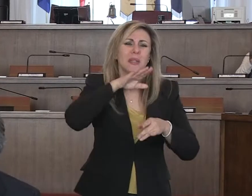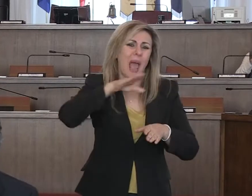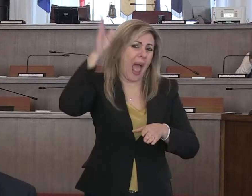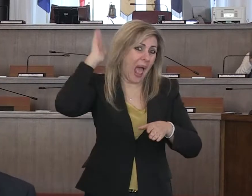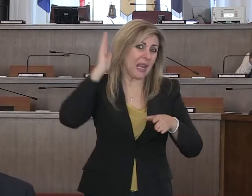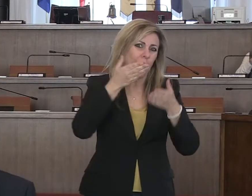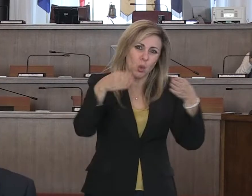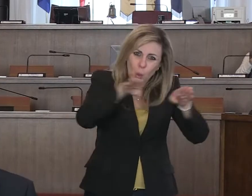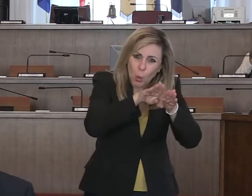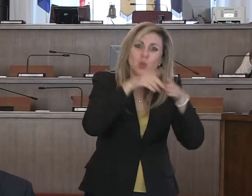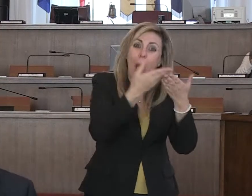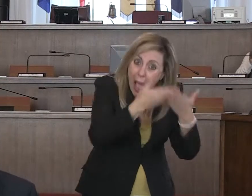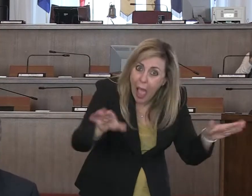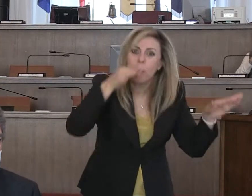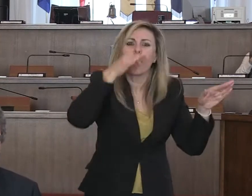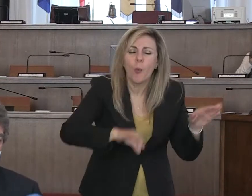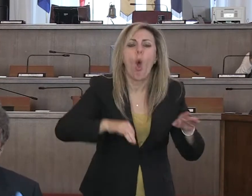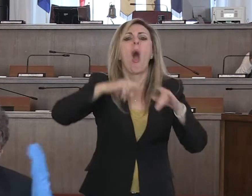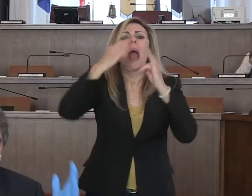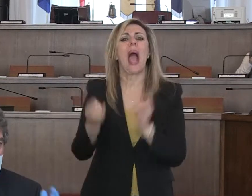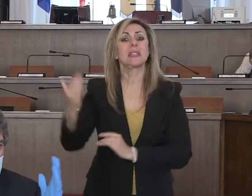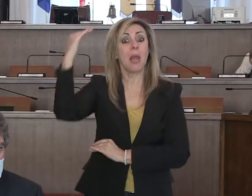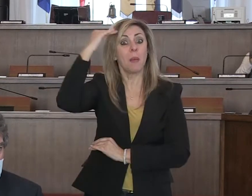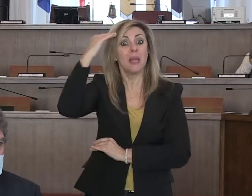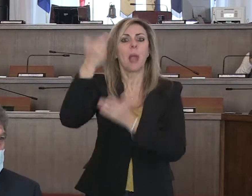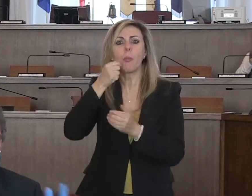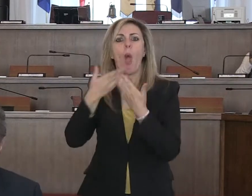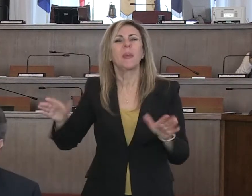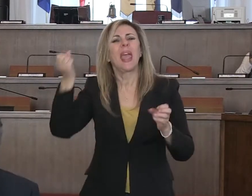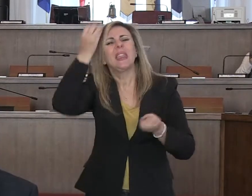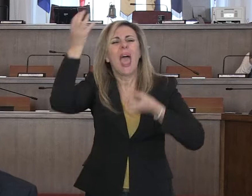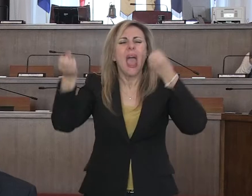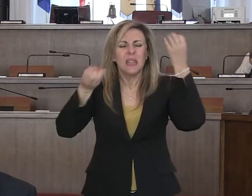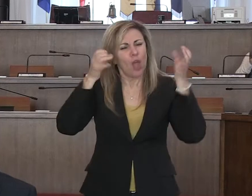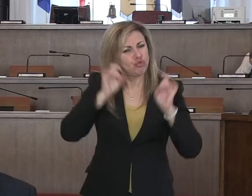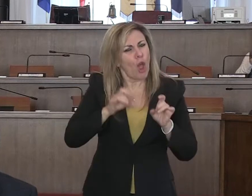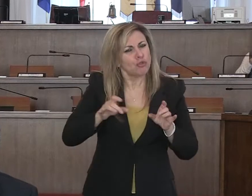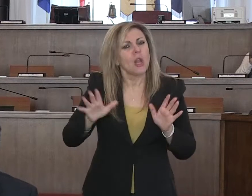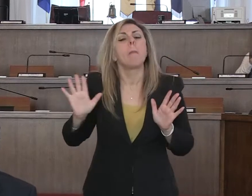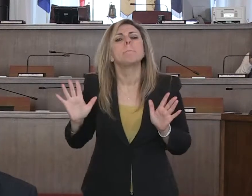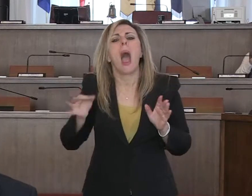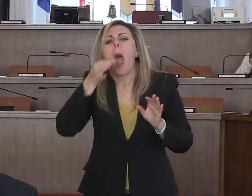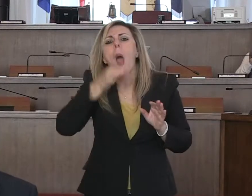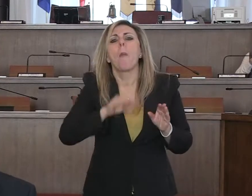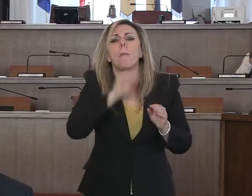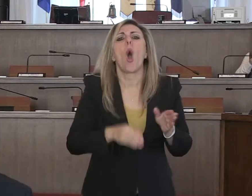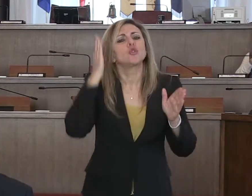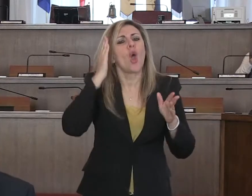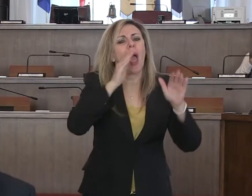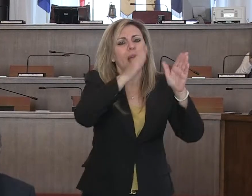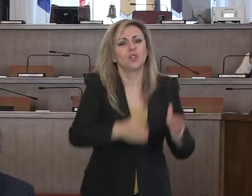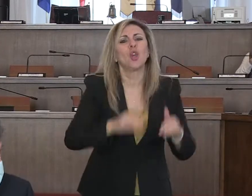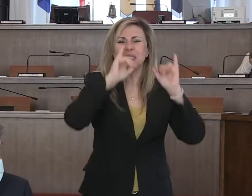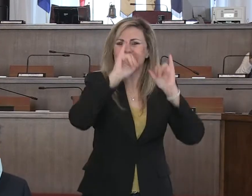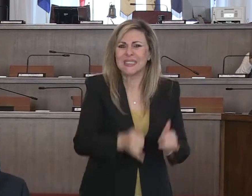riconvertire, caserme, di idee ne vengono tante, si possono fare anche, come dire, gli